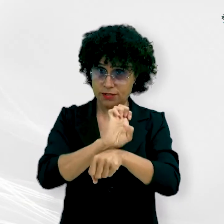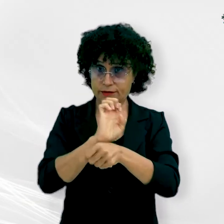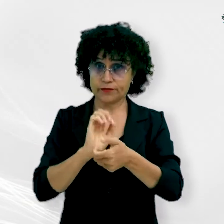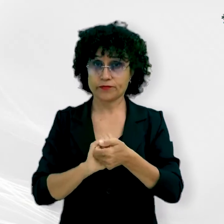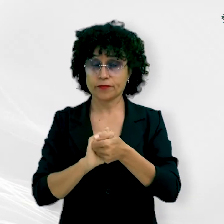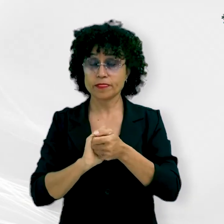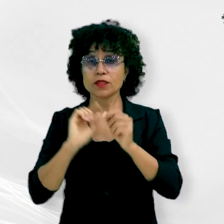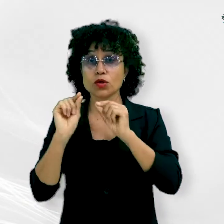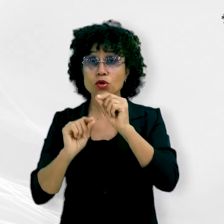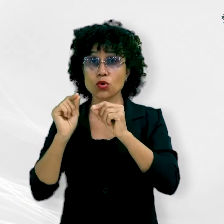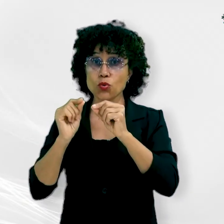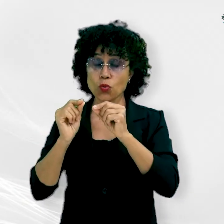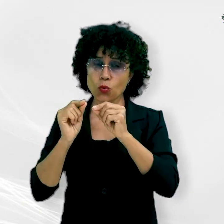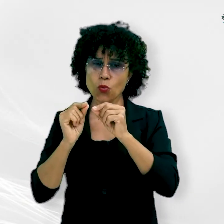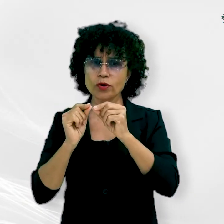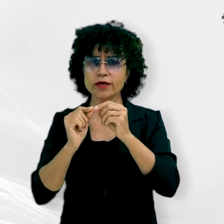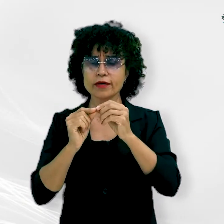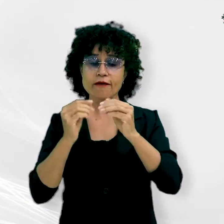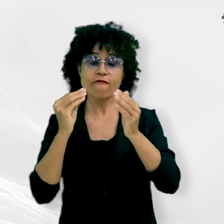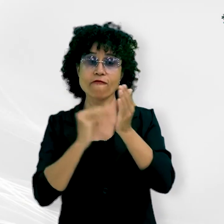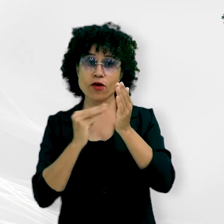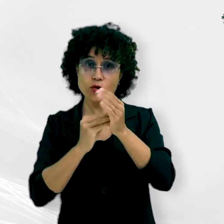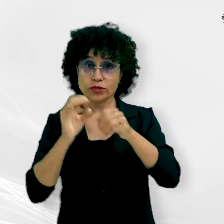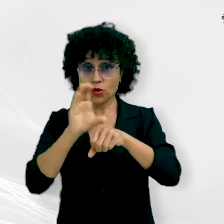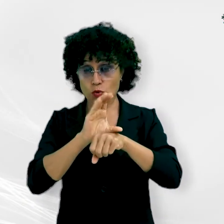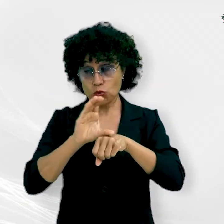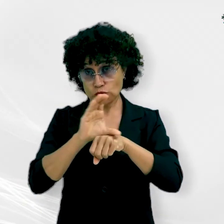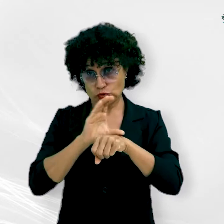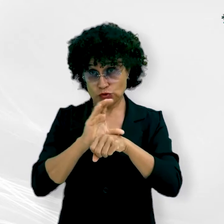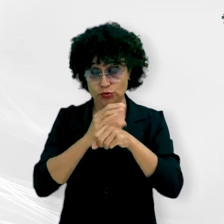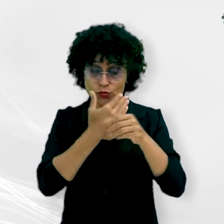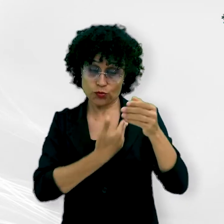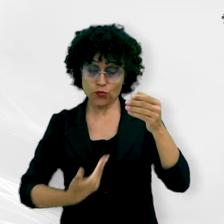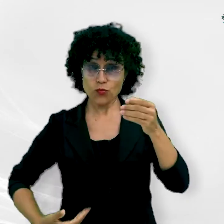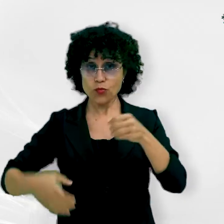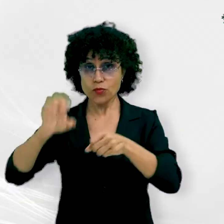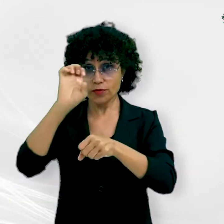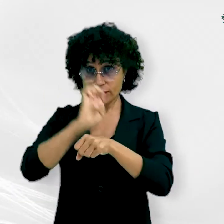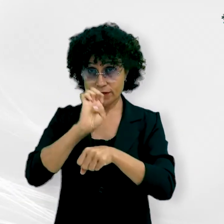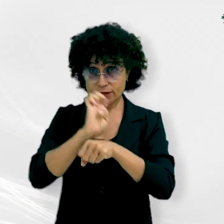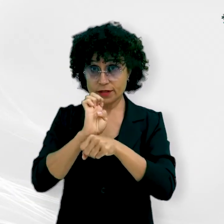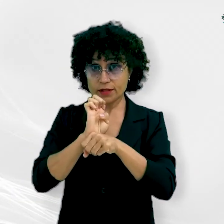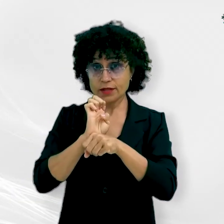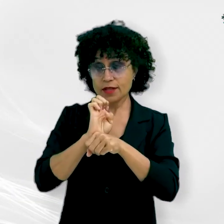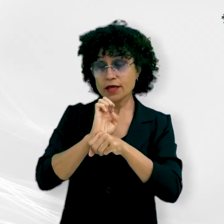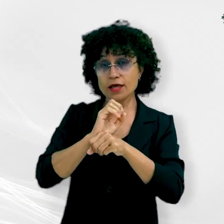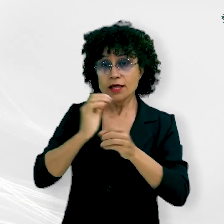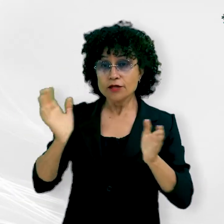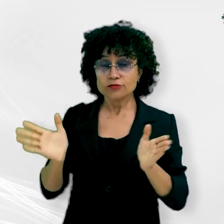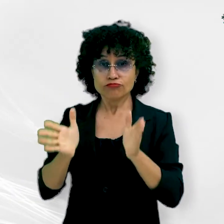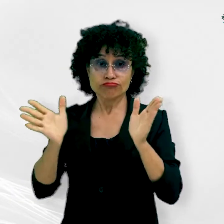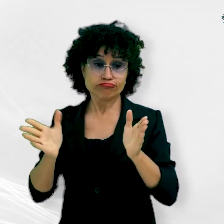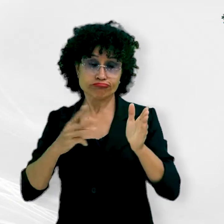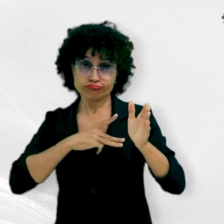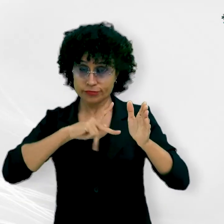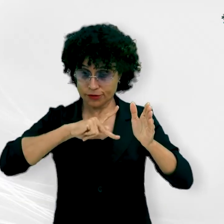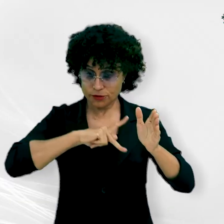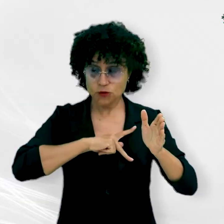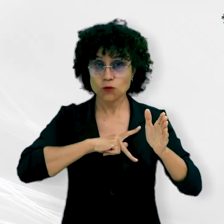Estado de Mato Grosso, o que constituía uma inconstitucionalidade. O Governo do Estado, porém, diante da iniciativa do Ministério